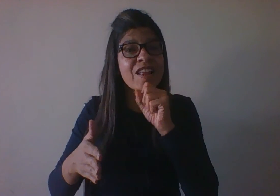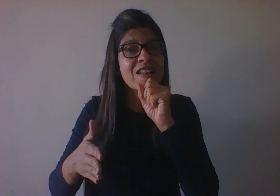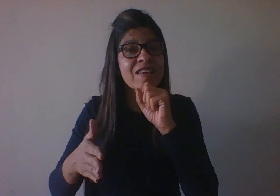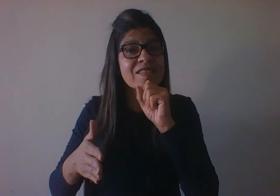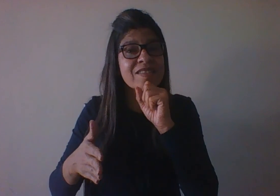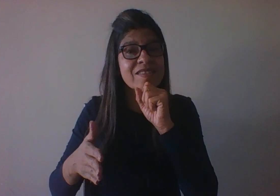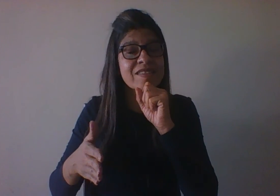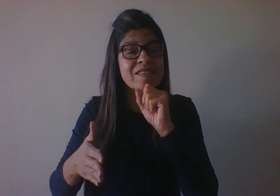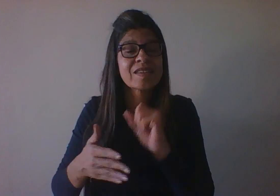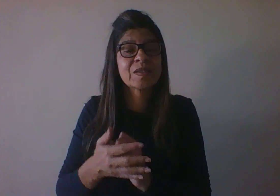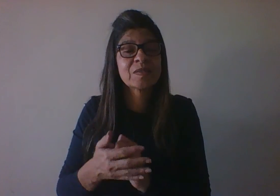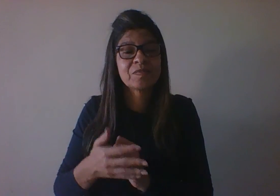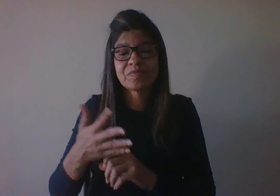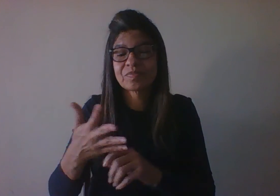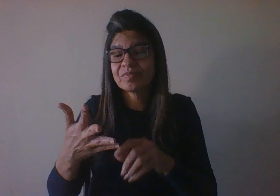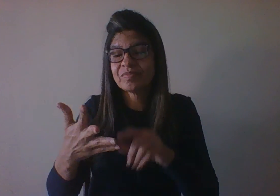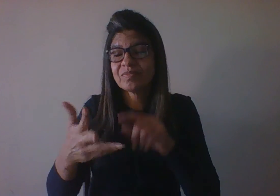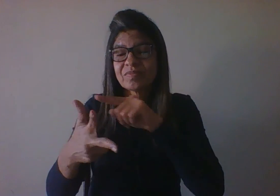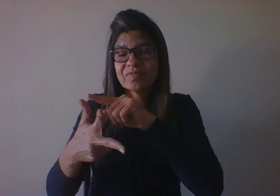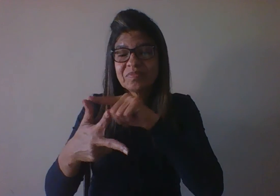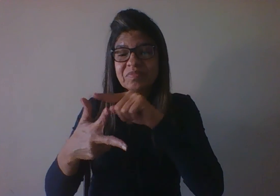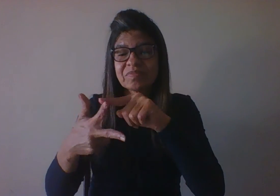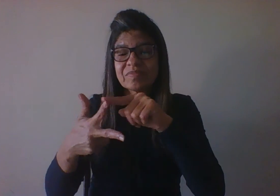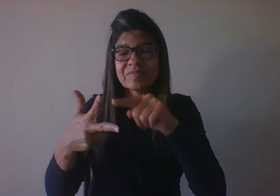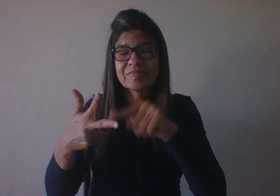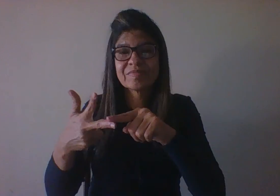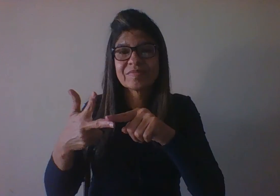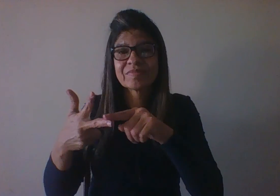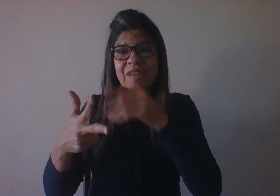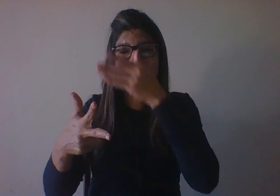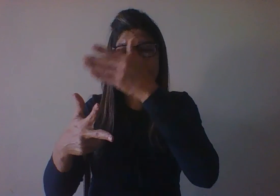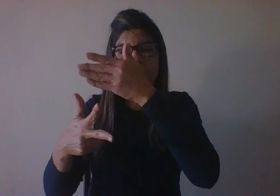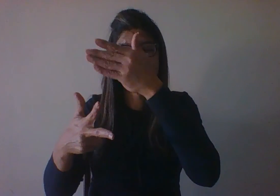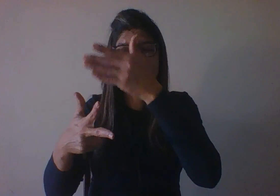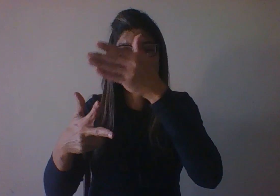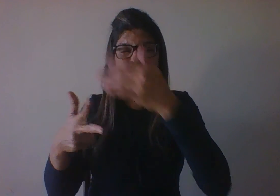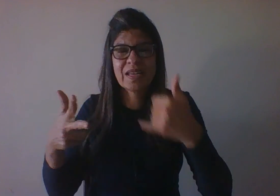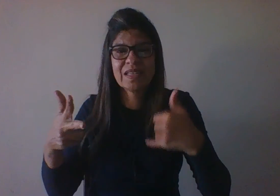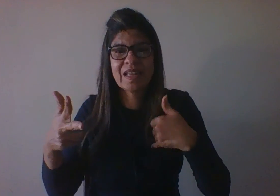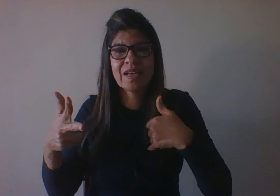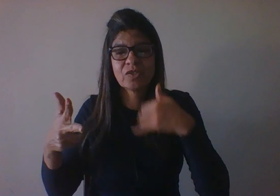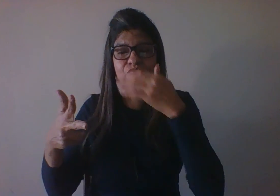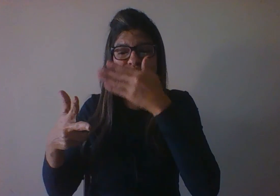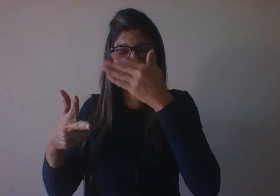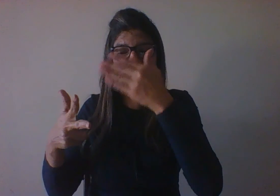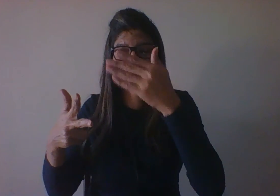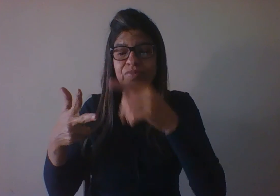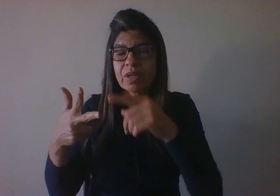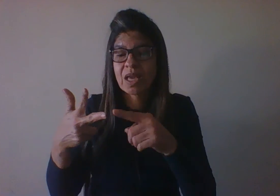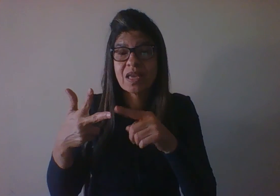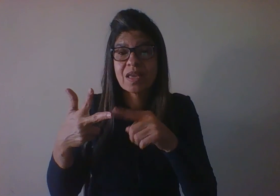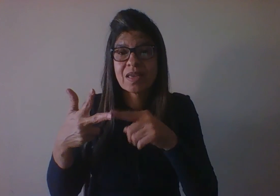Eric Erikson estabelece um conjunto de desenvolvimento com etapas